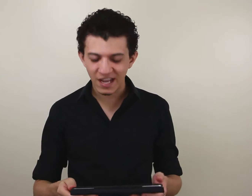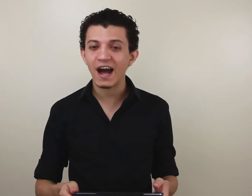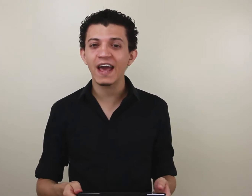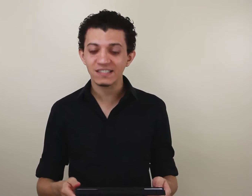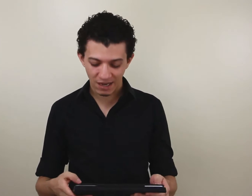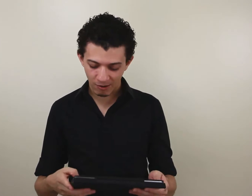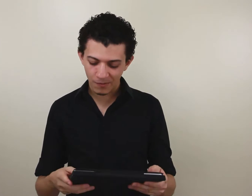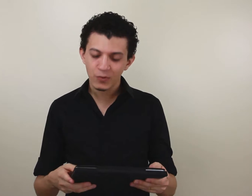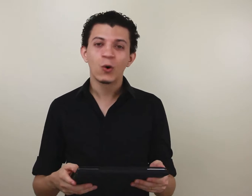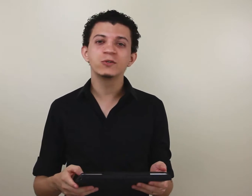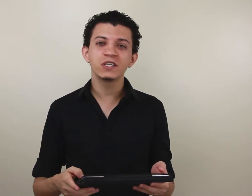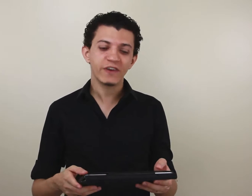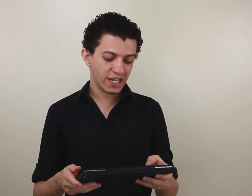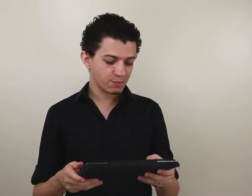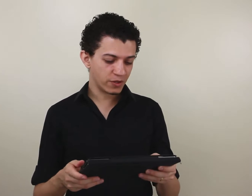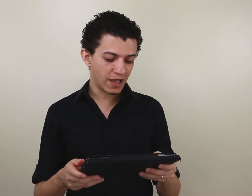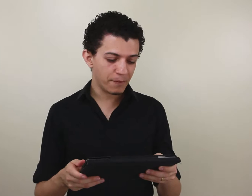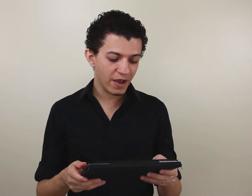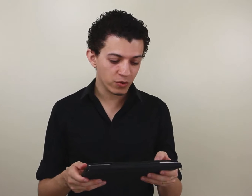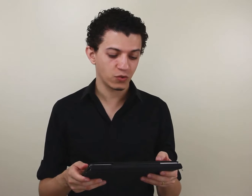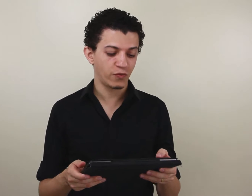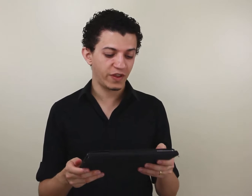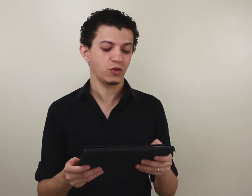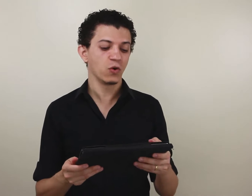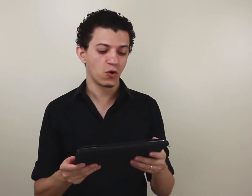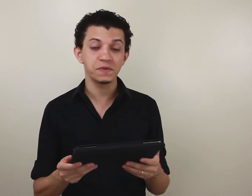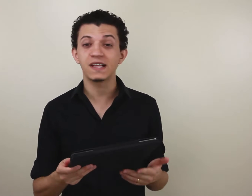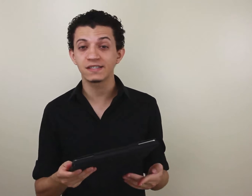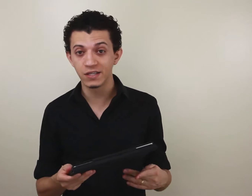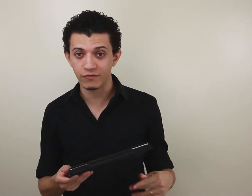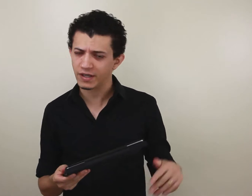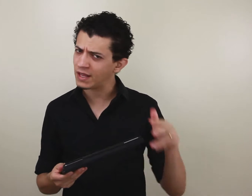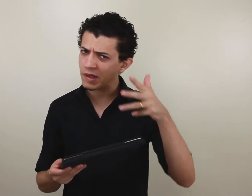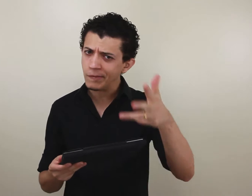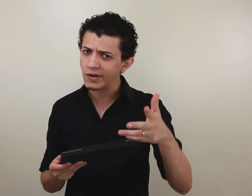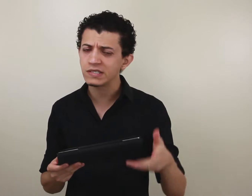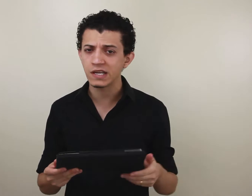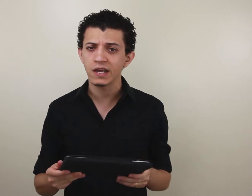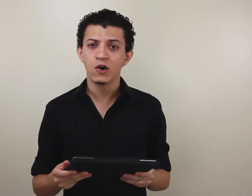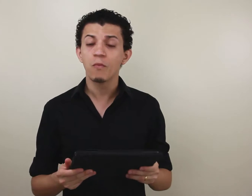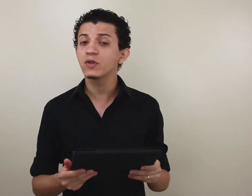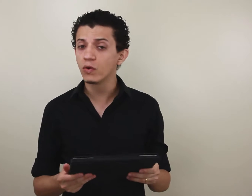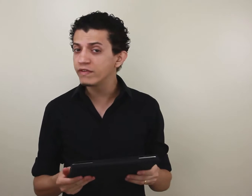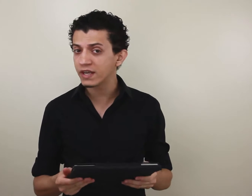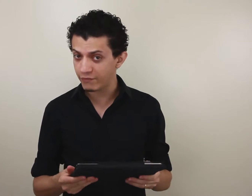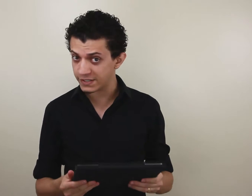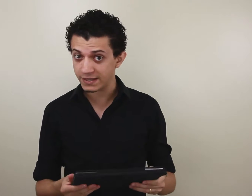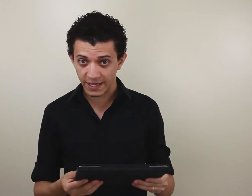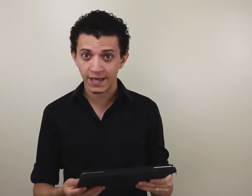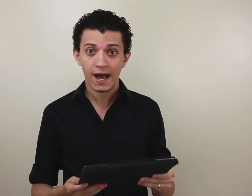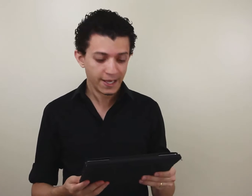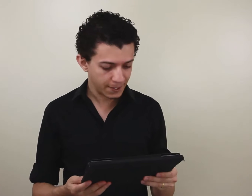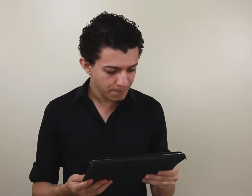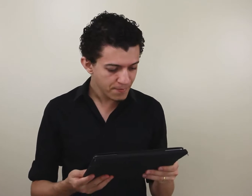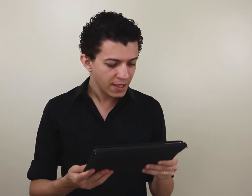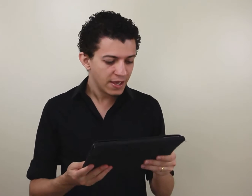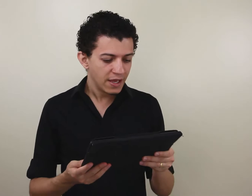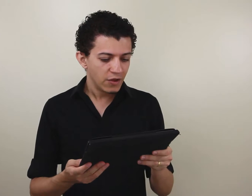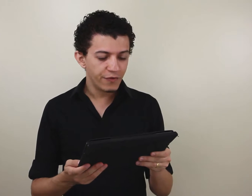a esta aula, onde a gente vai responder a pergunta do Vitor Gomes da Silva, que também pode ser uma dúvida que você tenha aí. E o